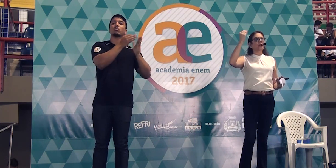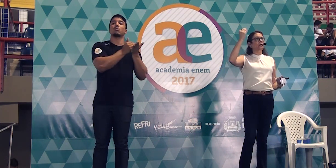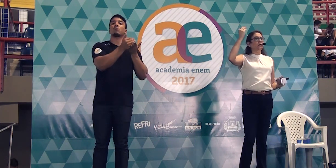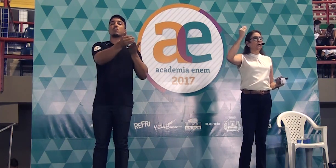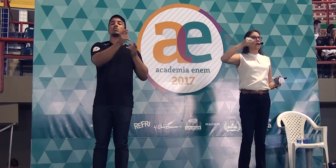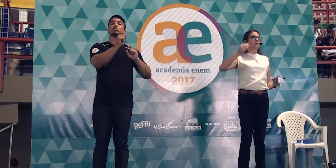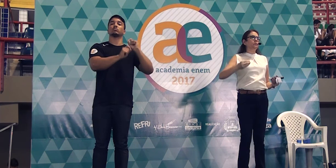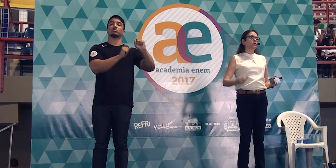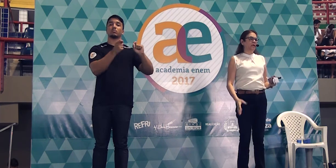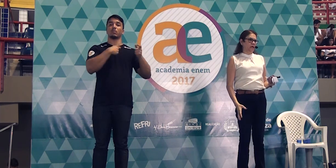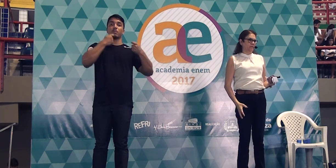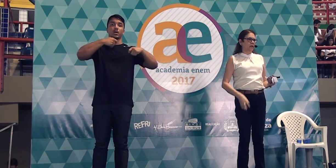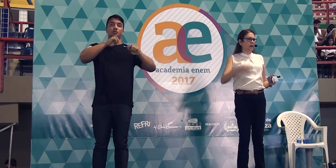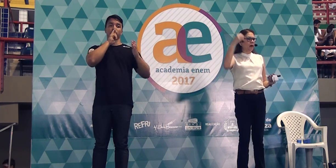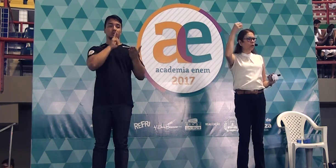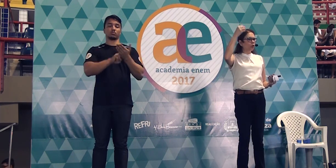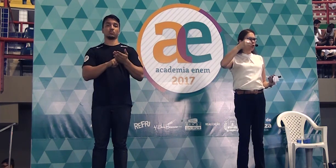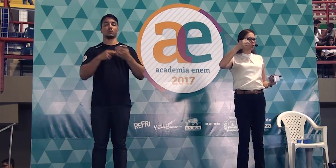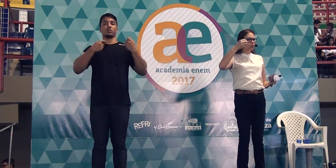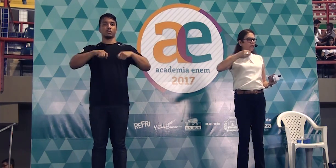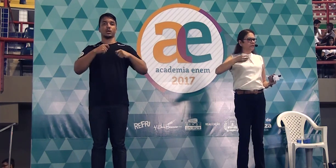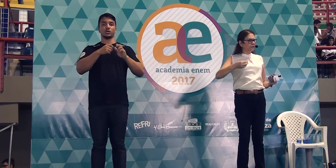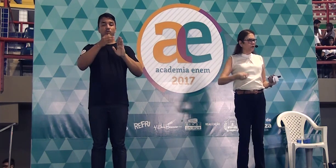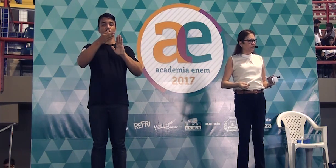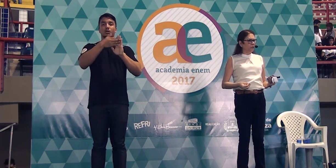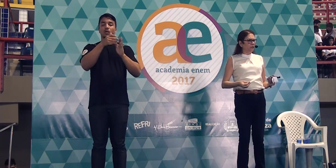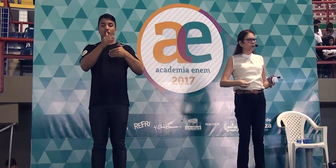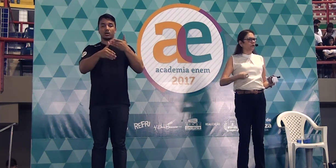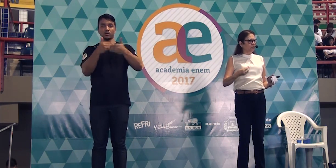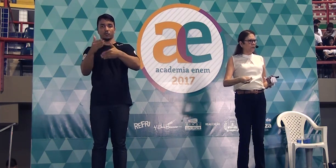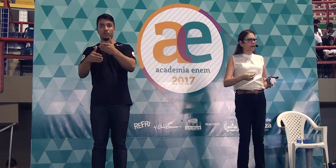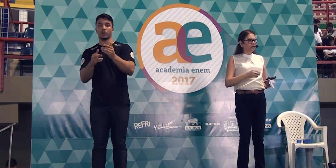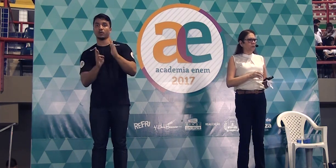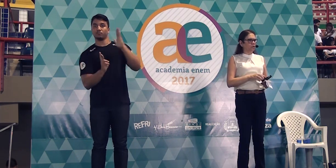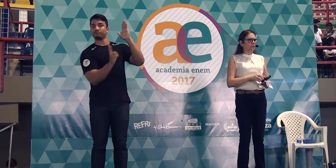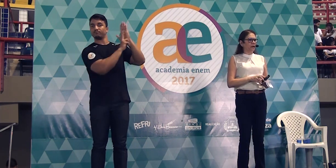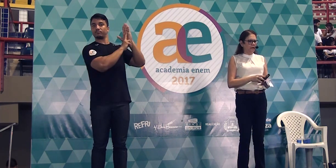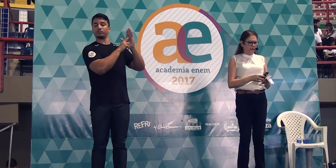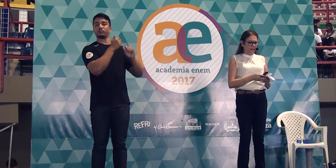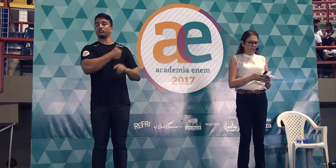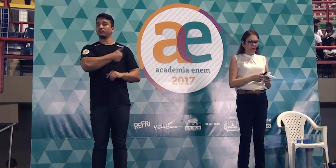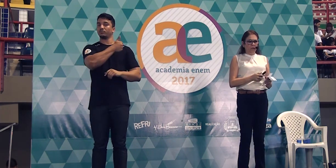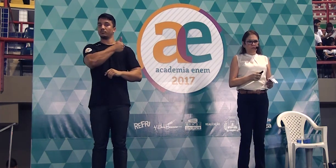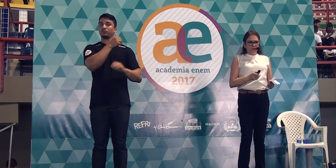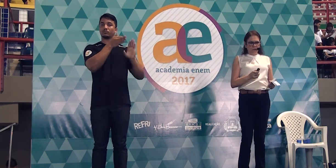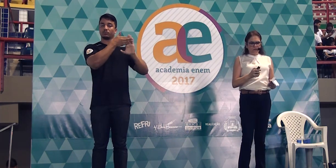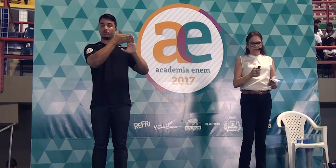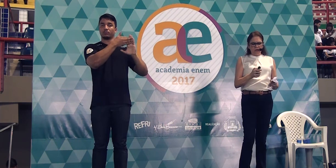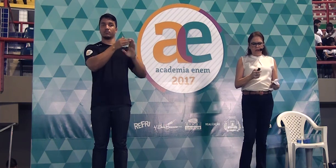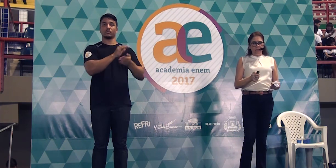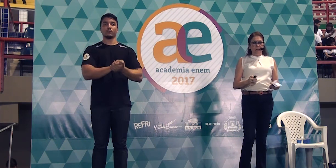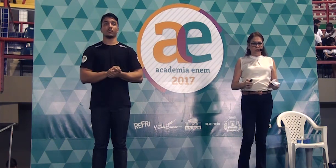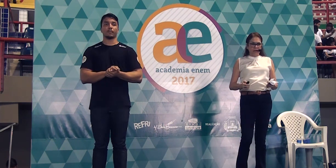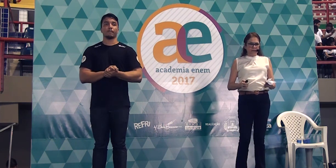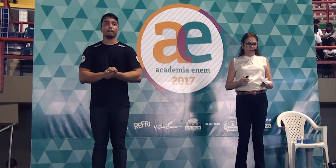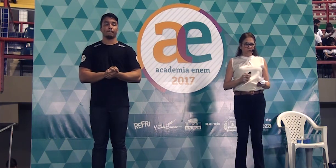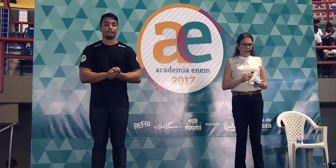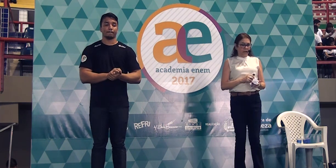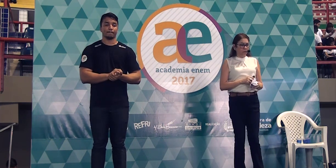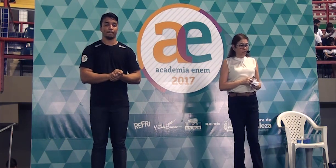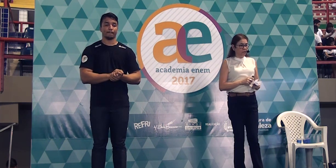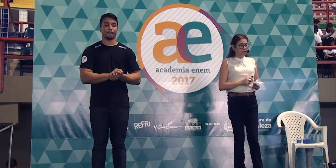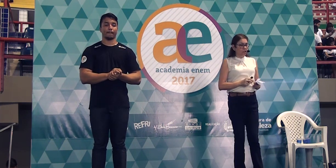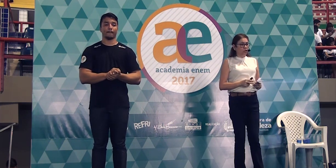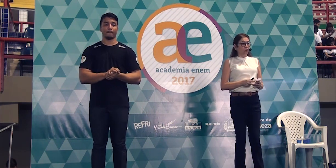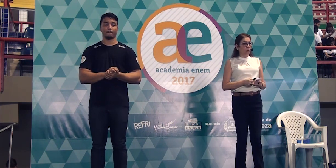que eu vou ter que responder ao longo do desenvolvimento. Eu vou dar uma resposta para ela. Vamos ver mais três